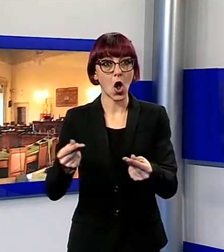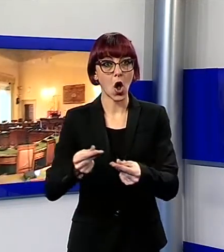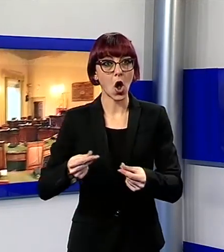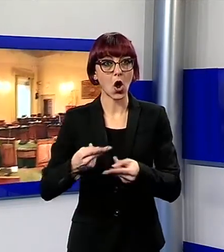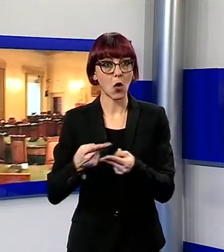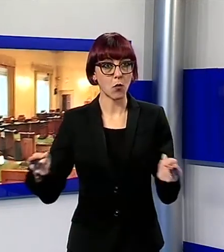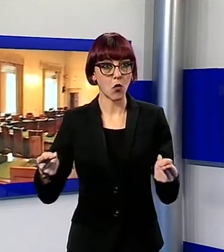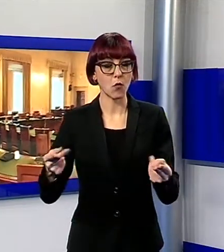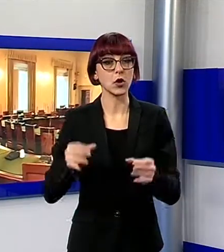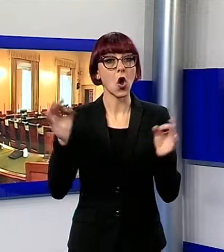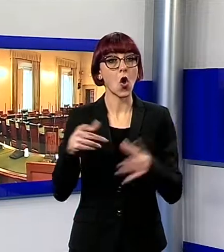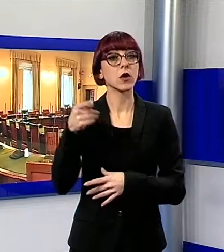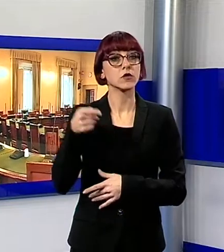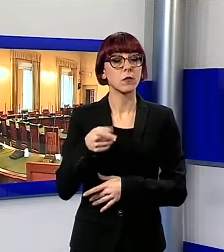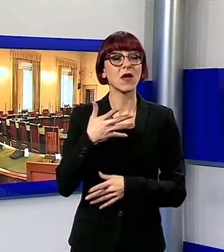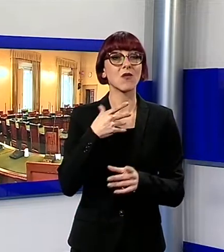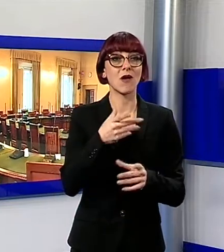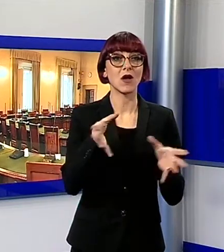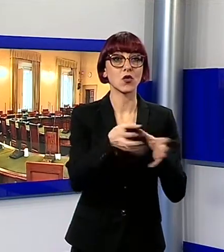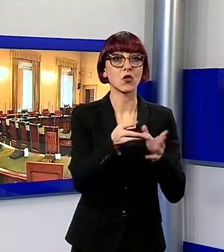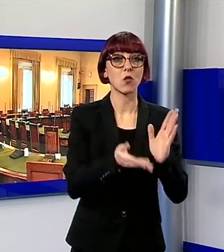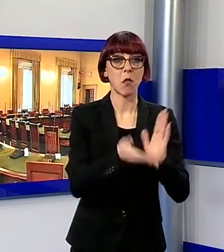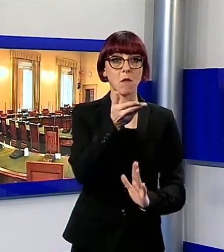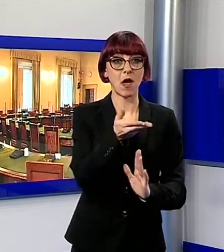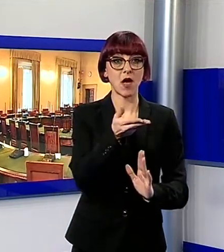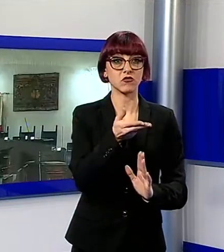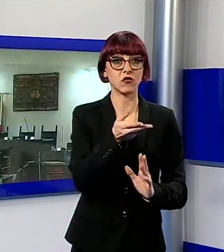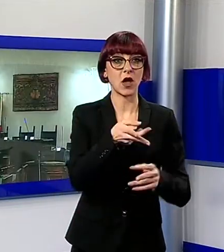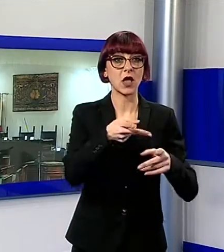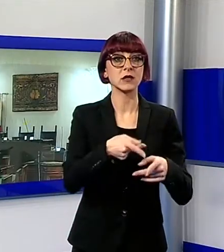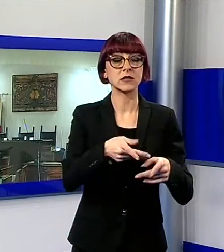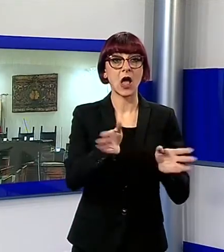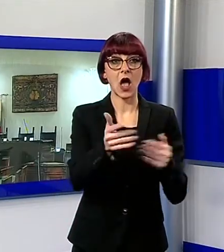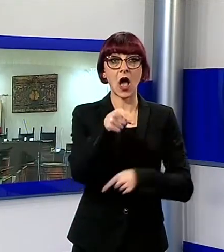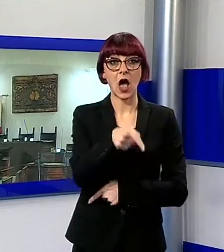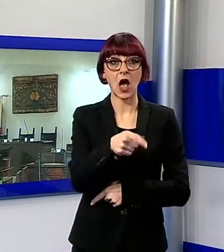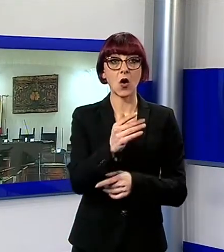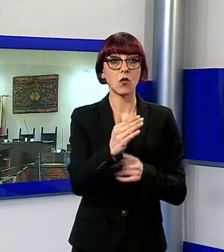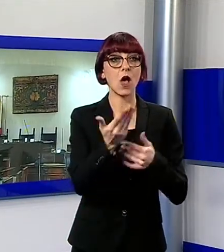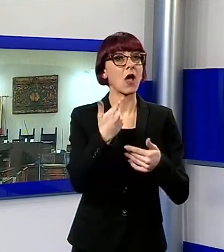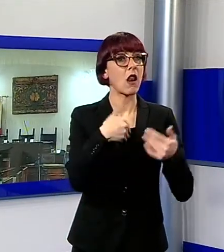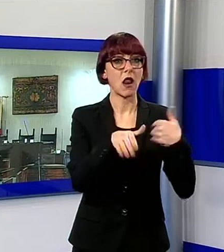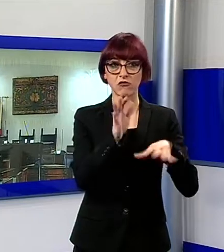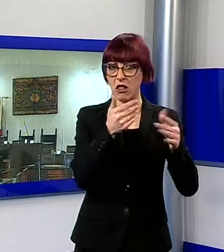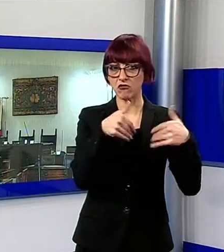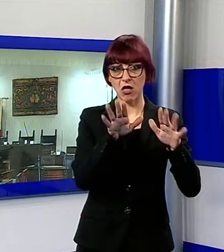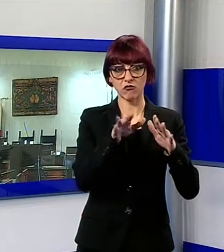accusando la minoranza, per bocca del capogruppo PD Renato Bonturi, di utilizzare questi consigli solo per fare